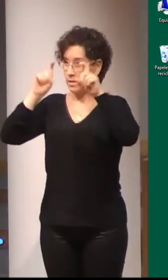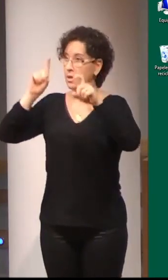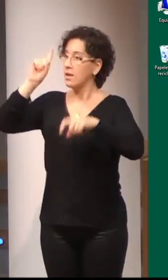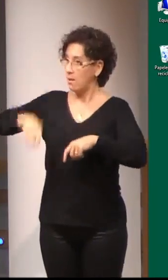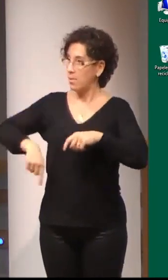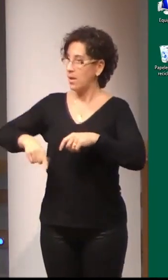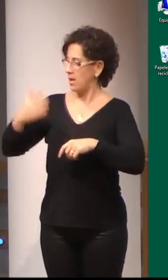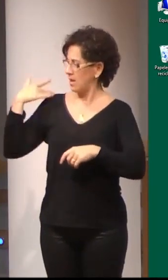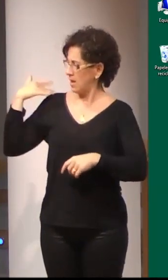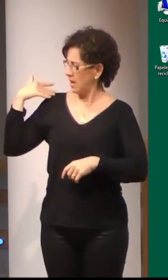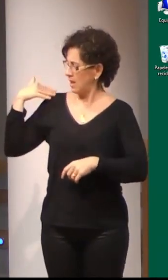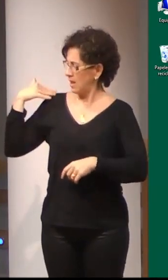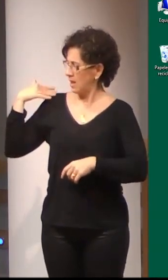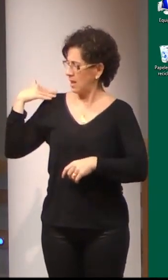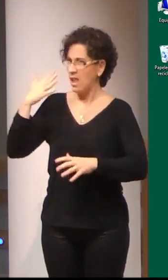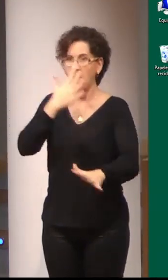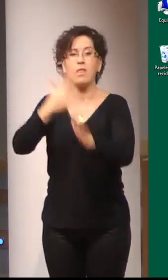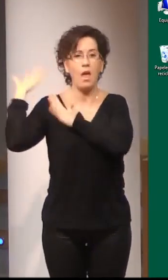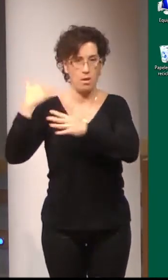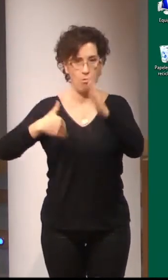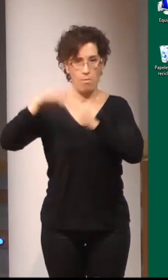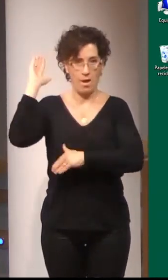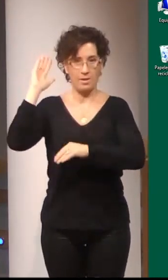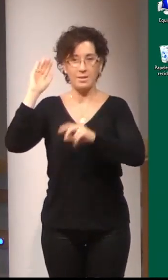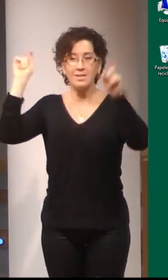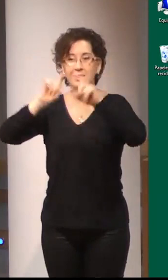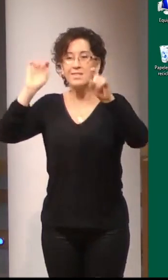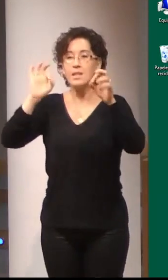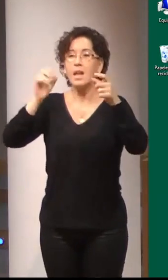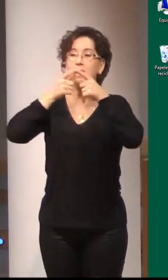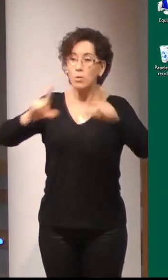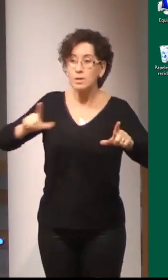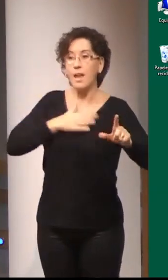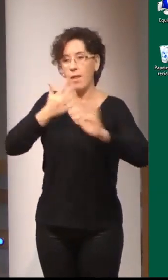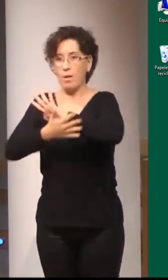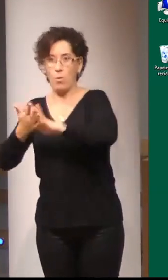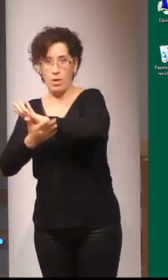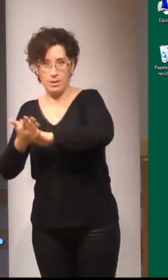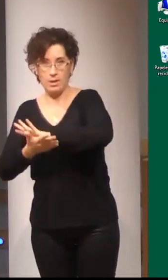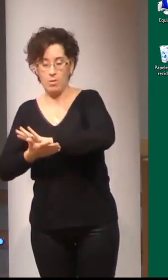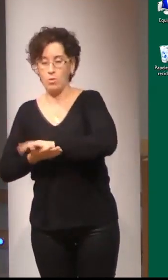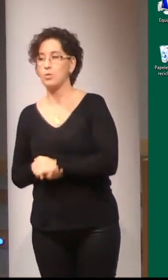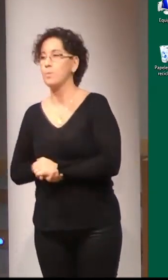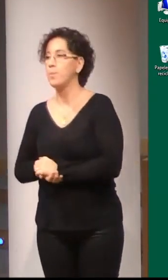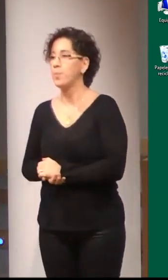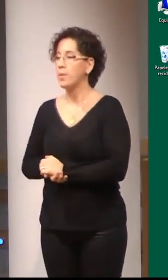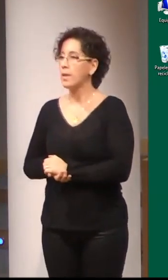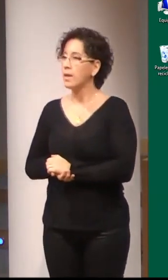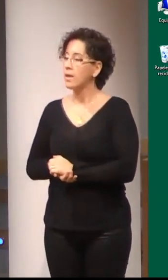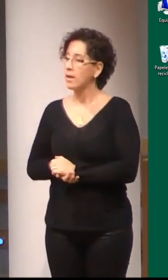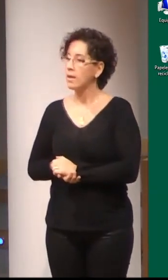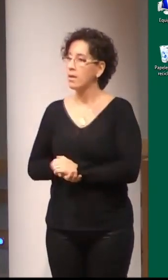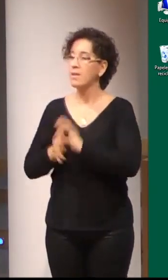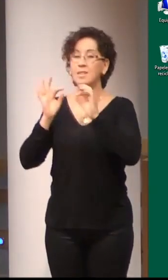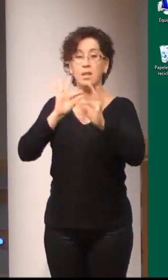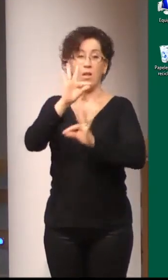desde hace máis de dez anos sobre lingüística de lengua de signos. Lo ha hecho en